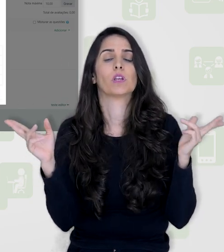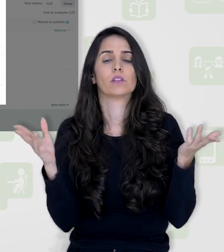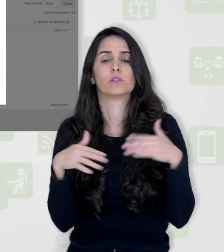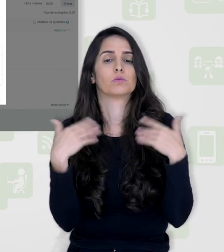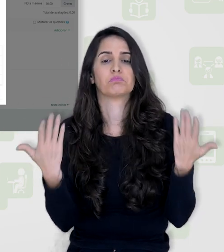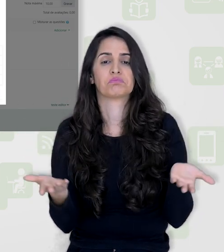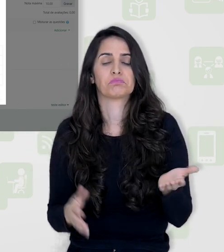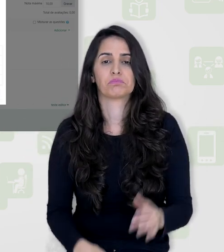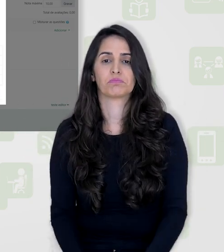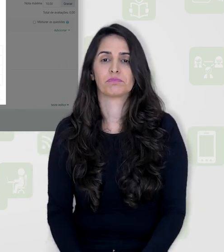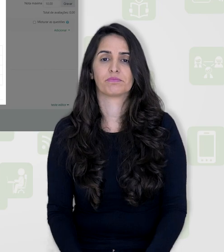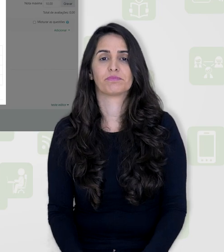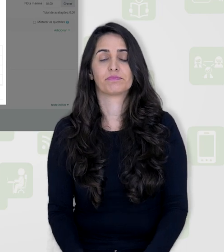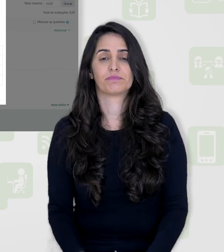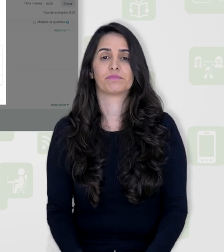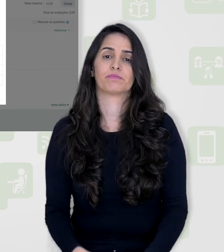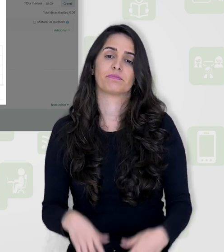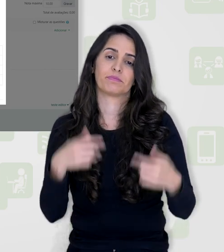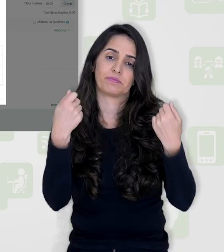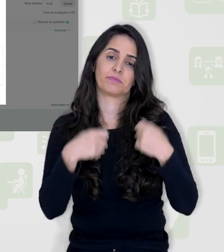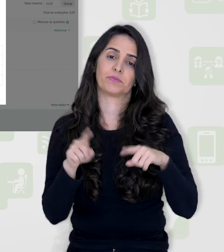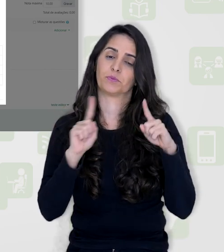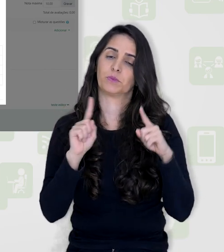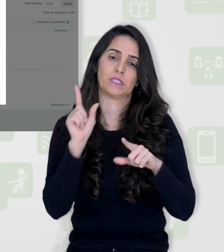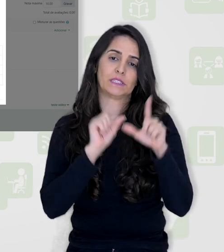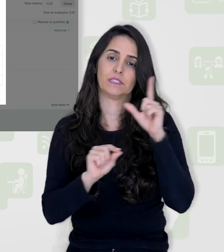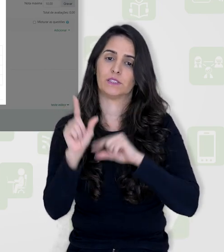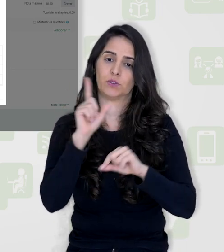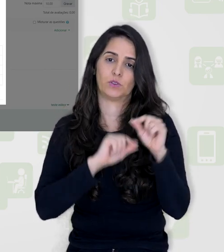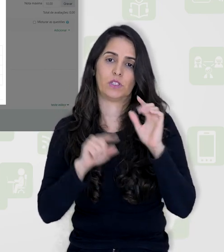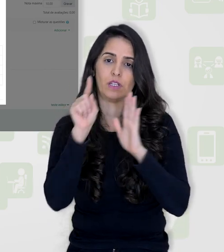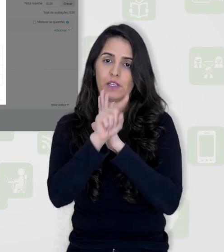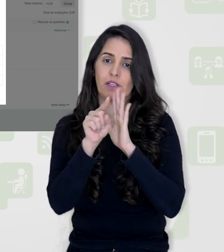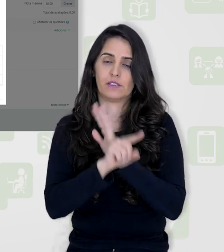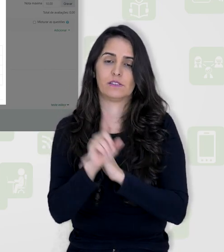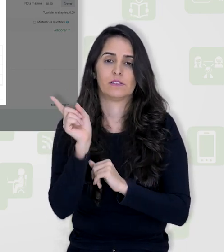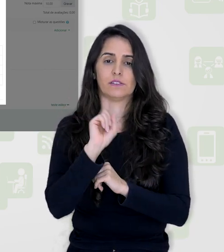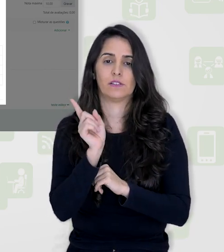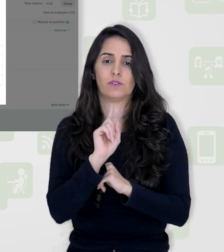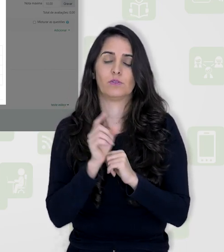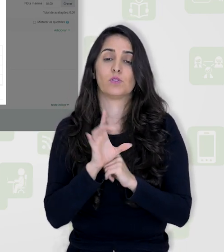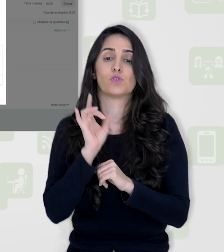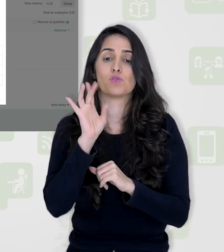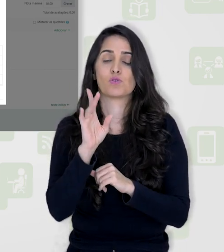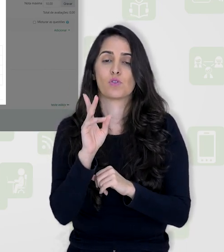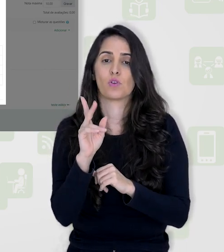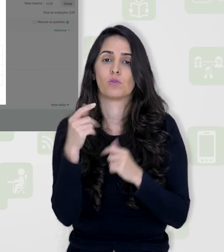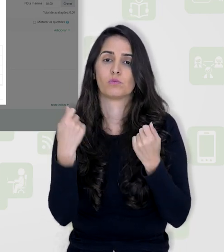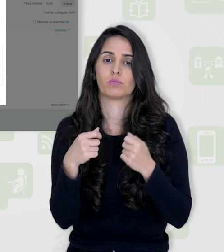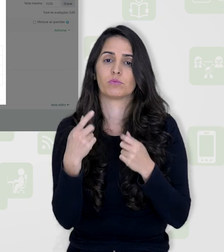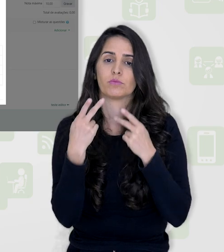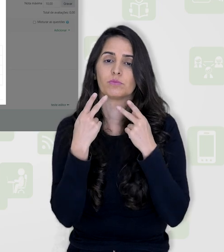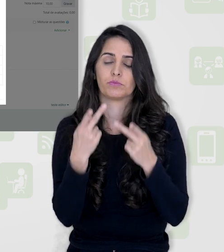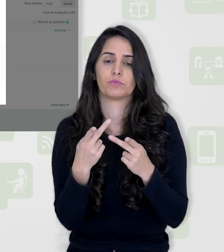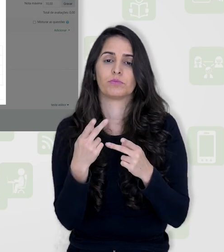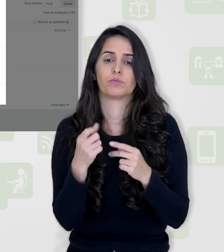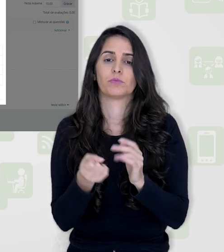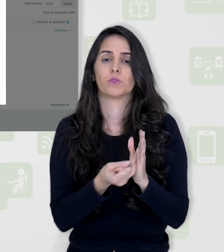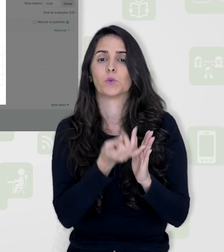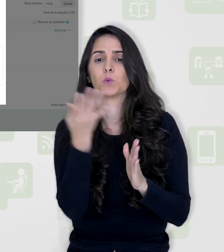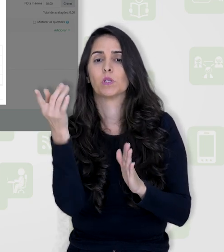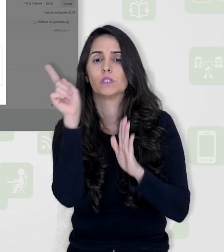diferença neste caso? Neste caso, eu não preciso selecionar as questões. Eu só preciso dizer